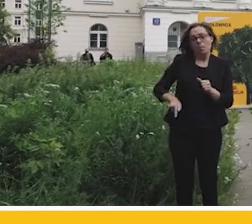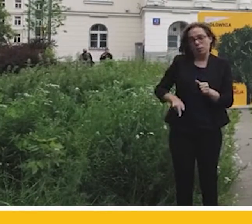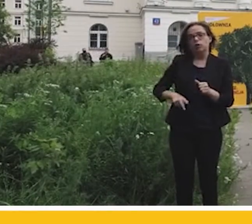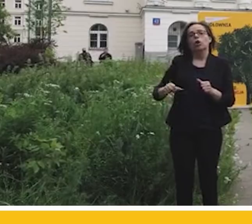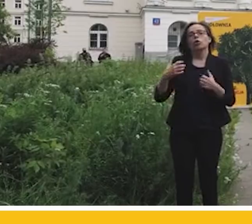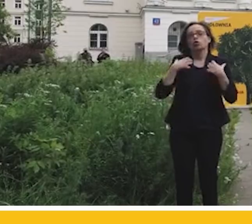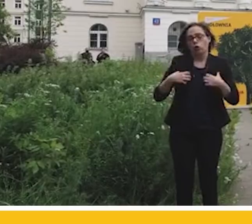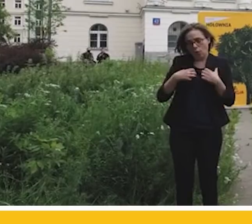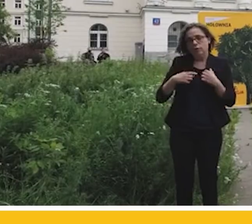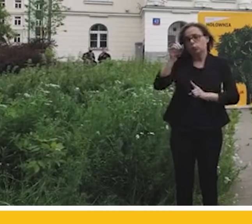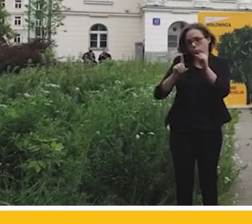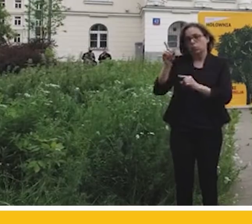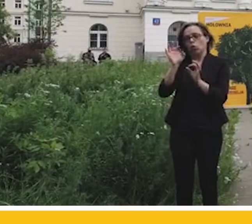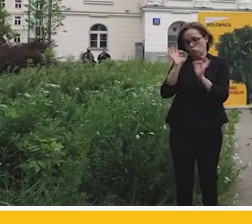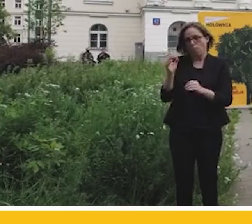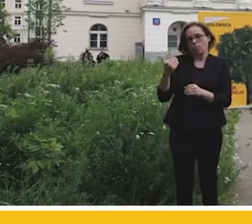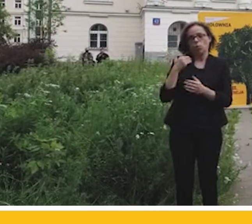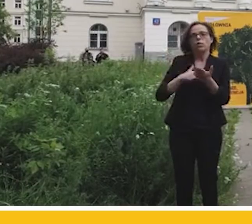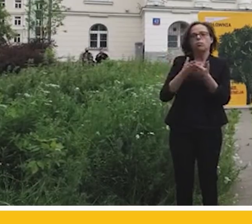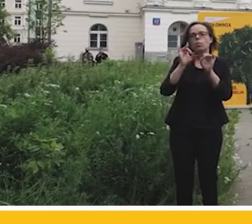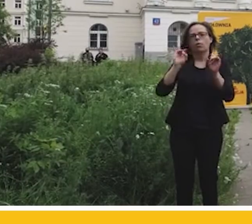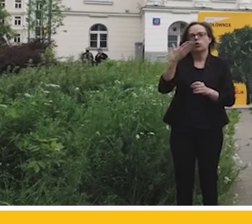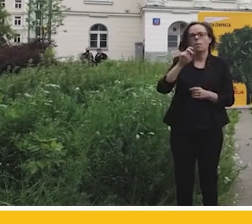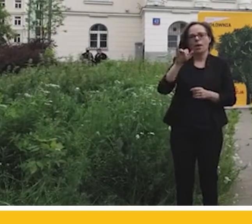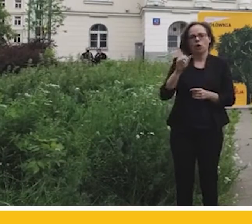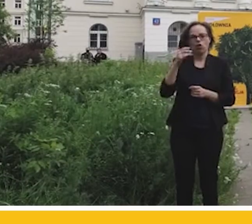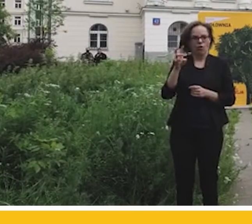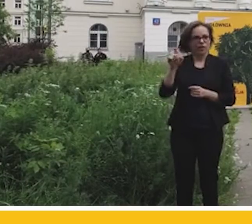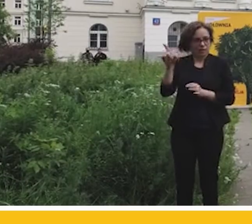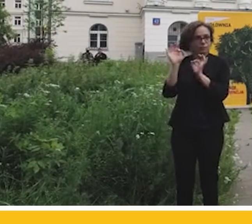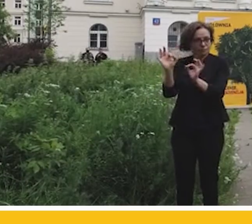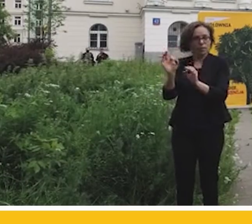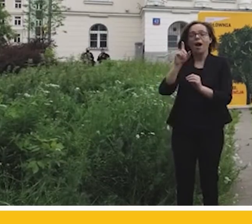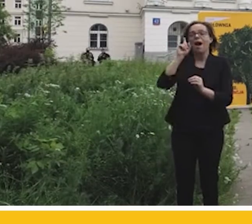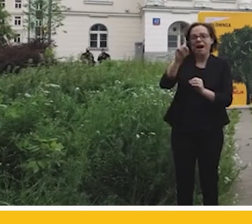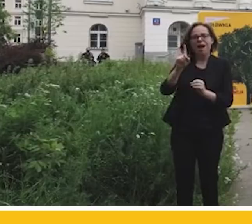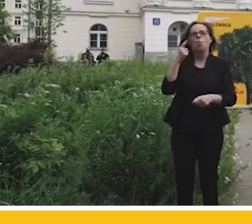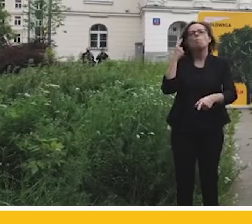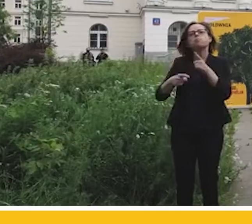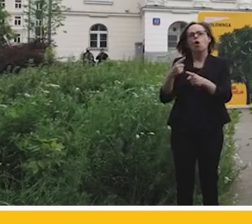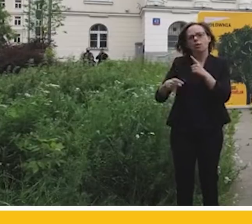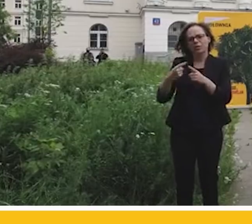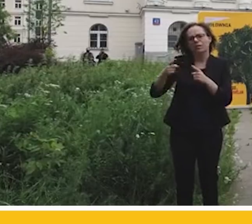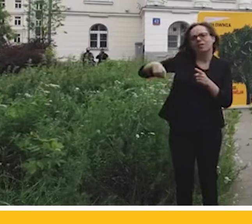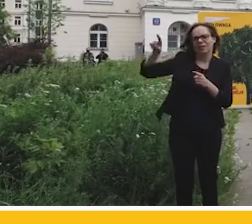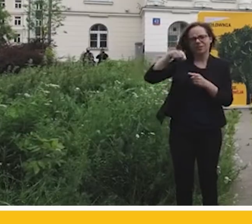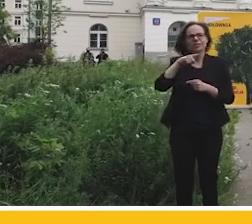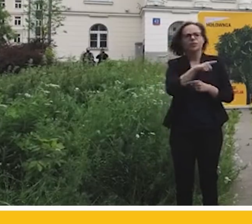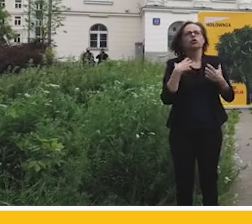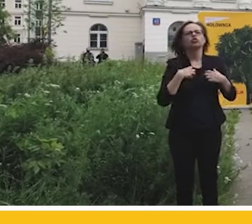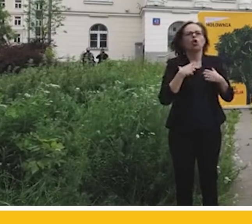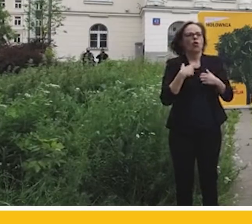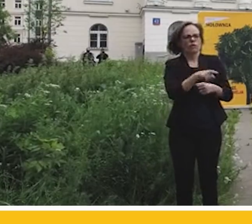środowiska, wspomnę tu choćby profesora Macieja Nowickiego, to jednak politycy mieli środowisko w głębokim poważaniu.